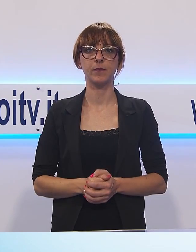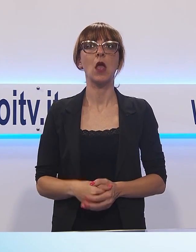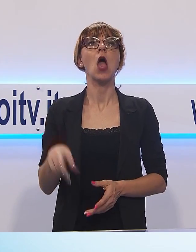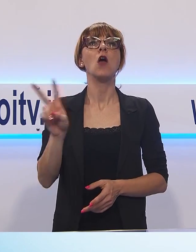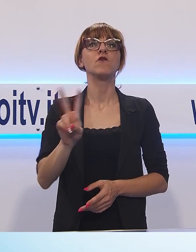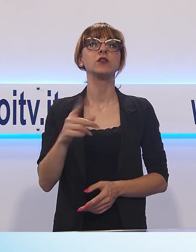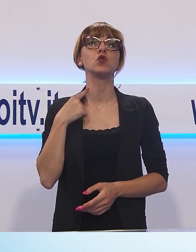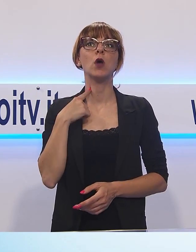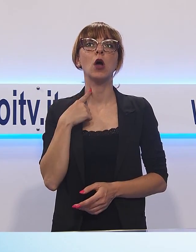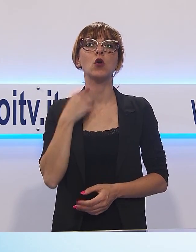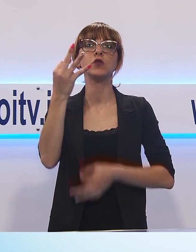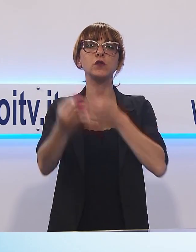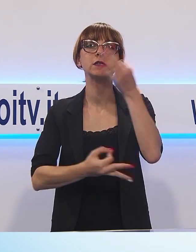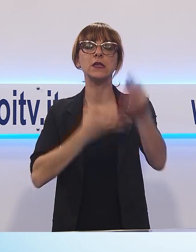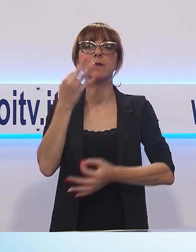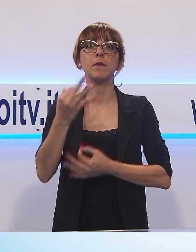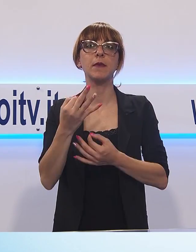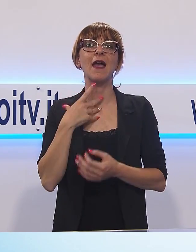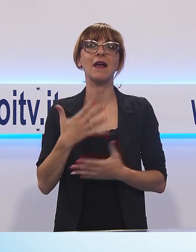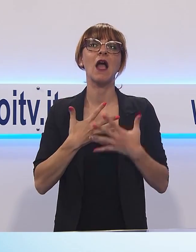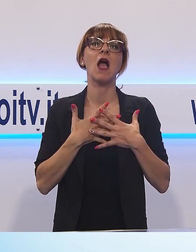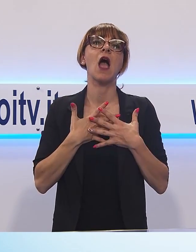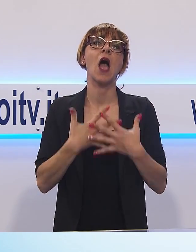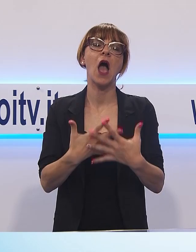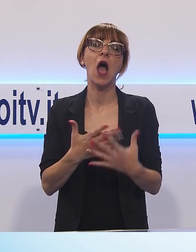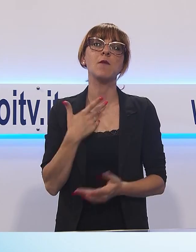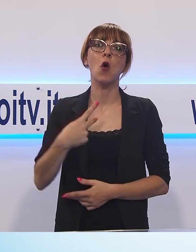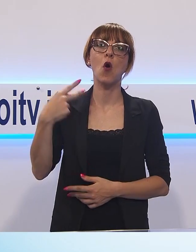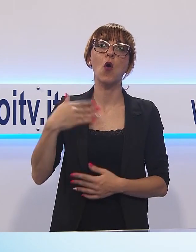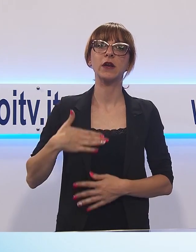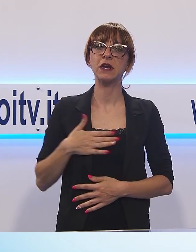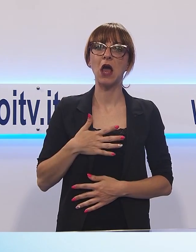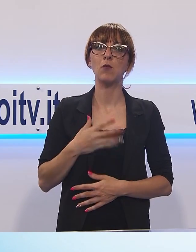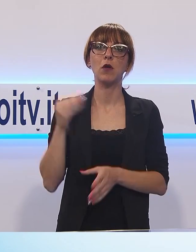spiegherà l'eros di un imperatore, gli amori di Napoleone nel cinema.